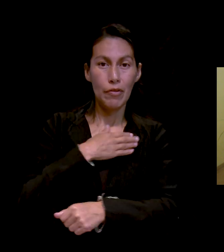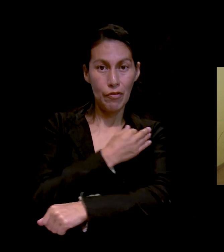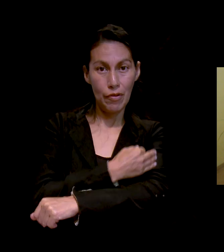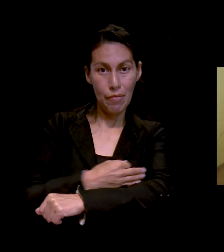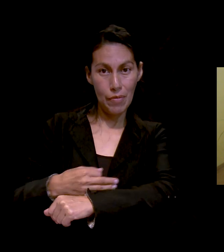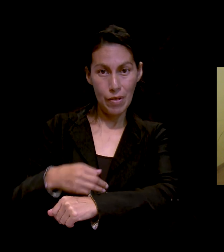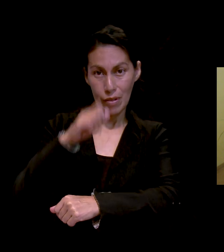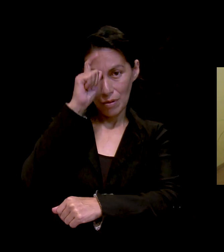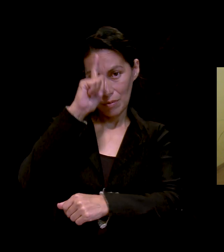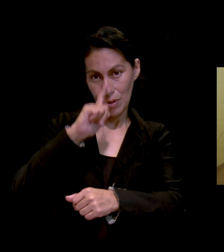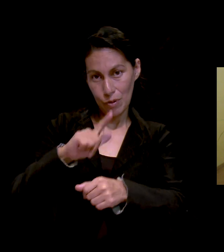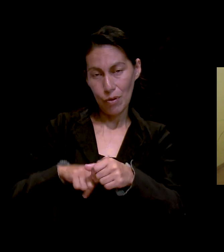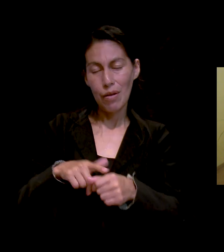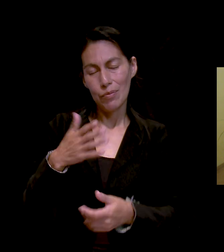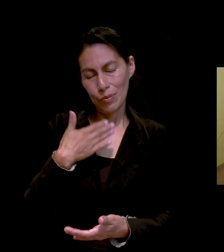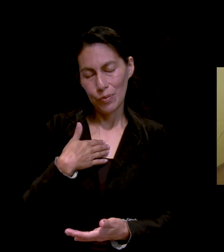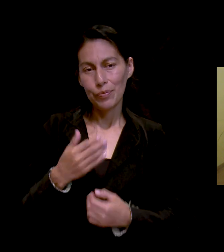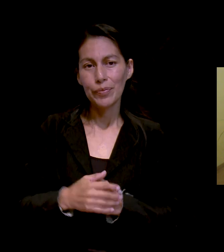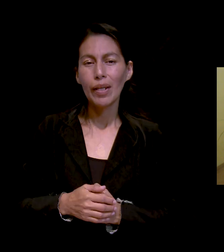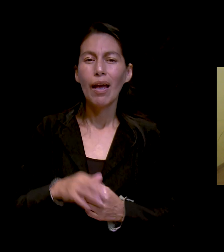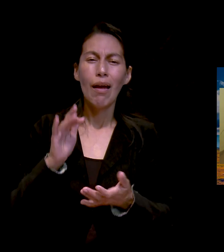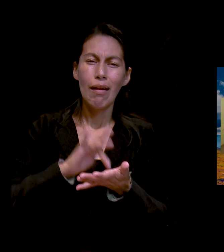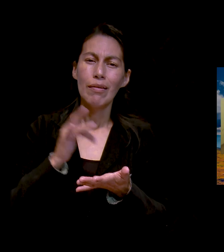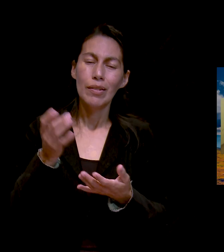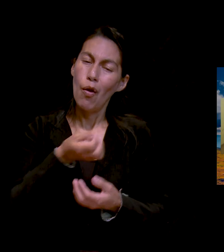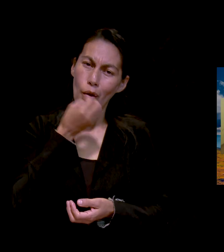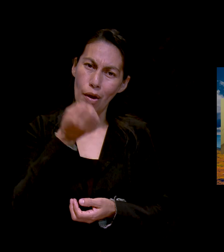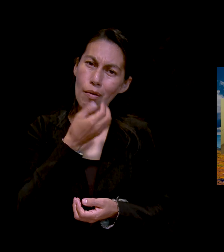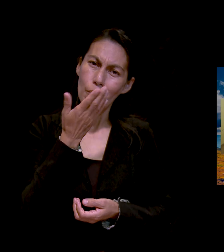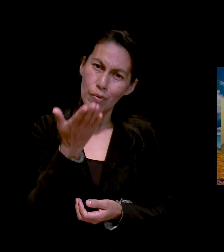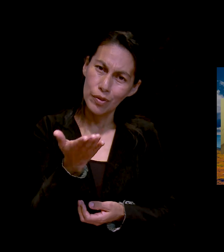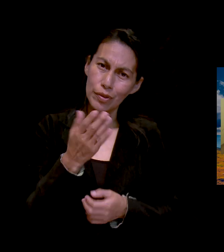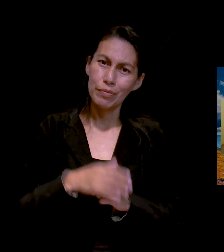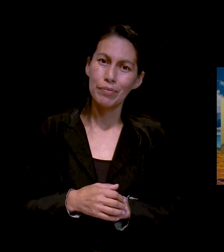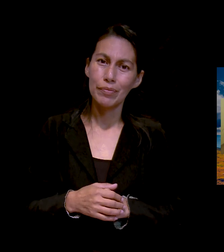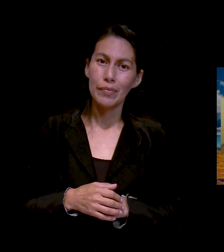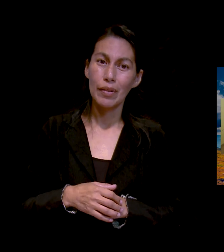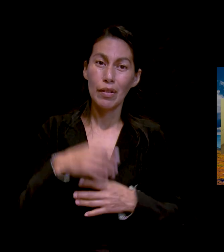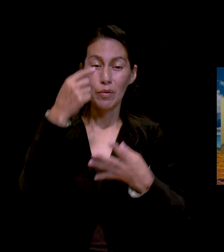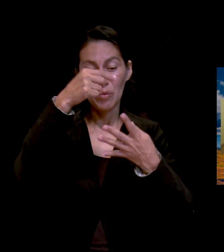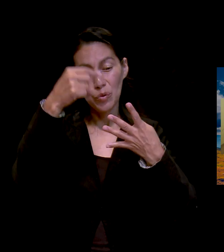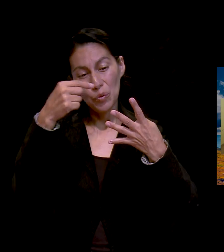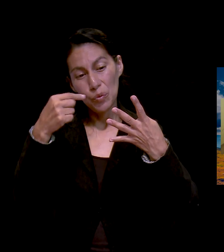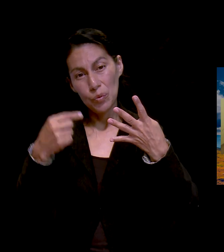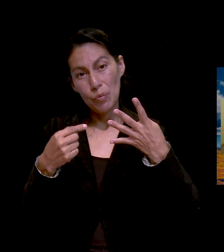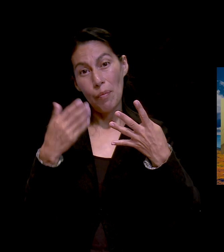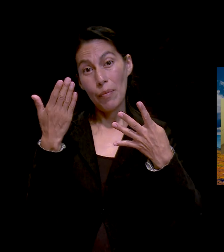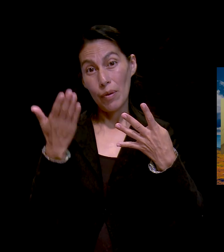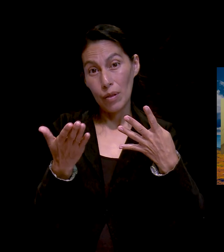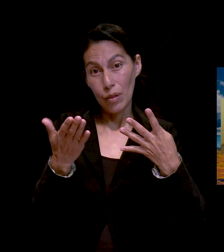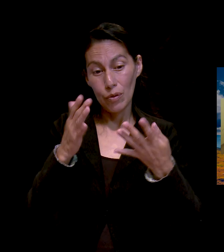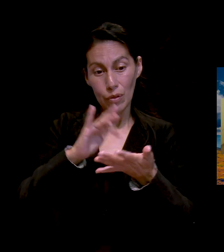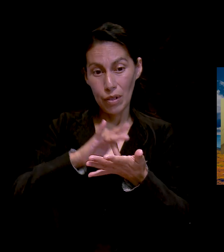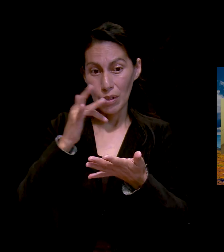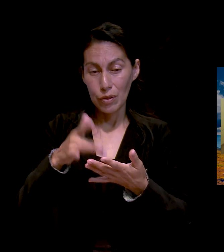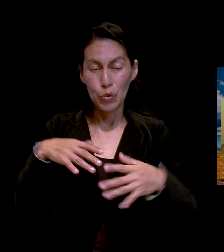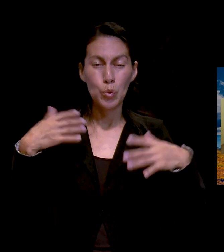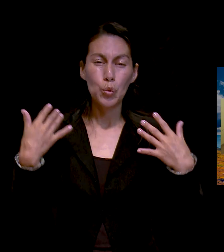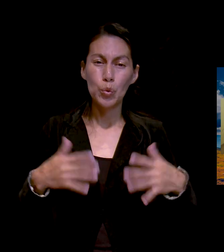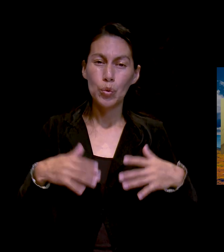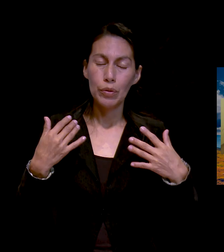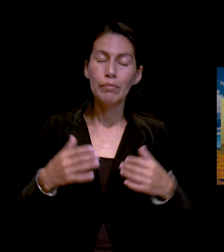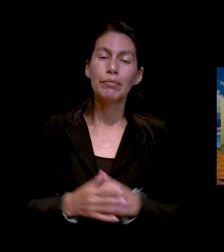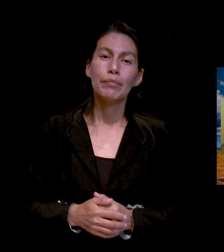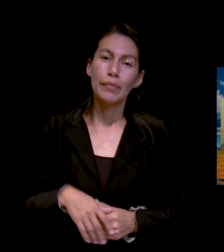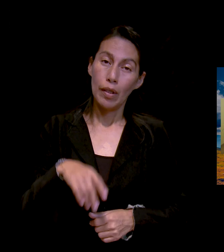Benito. Queridos, hay muchos pedidos de oración, muchos agradecimientos. Y vamos a orar